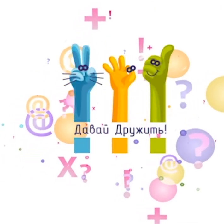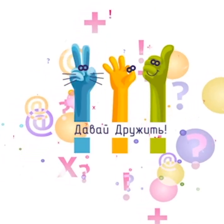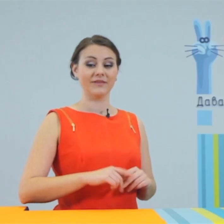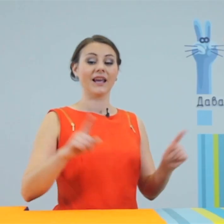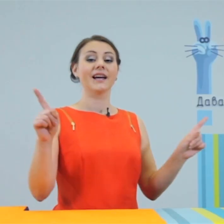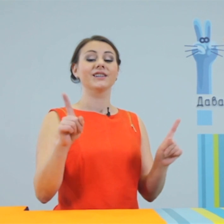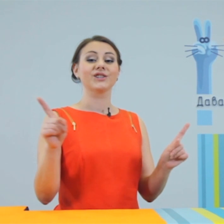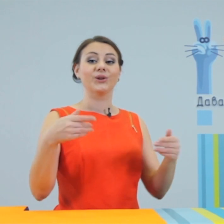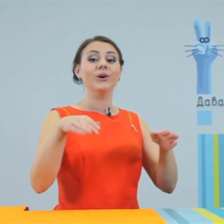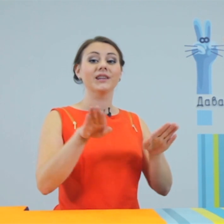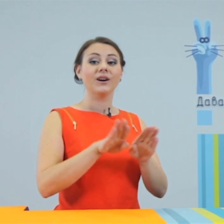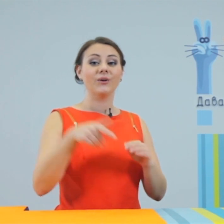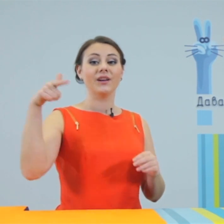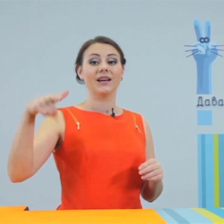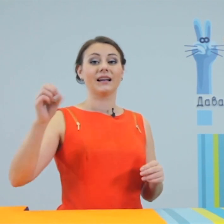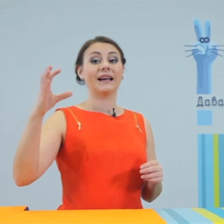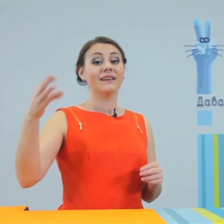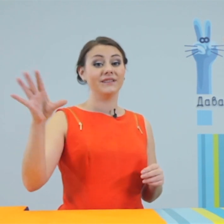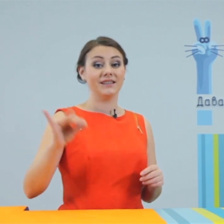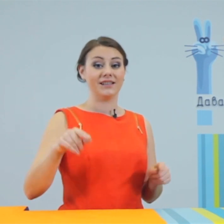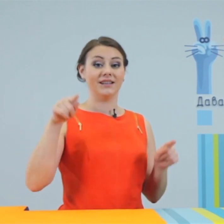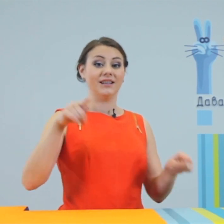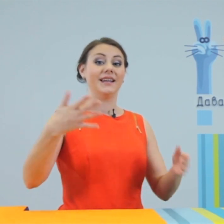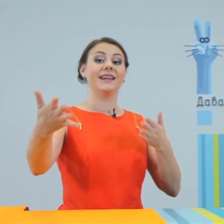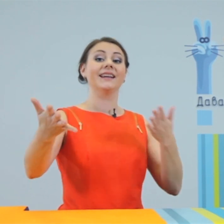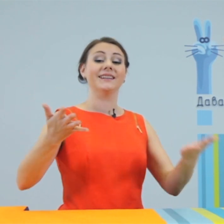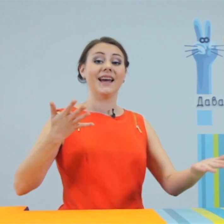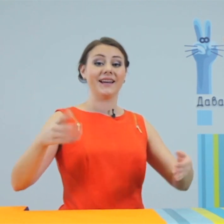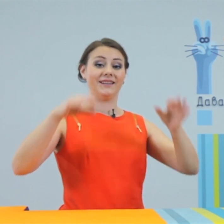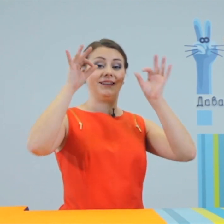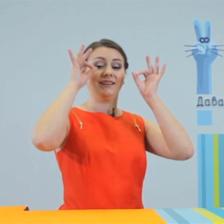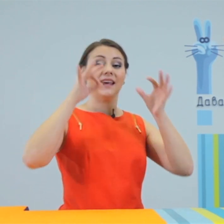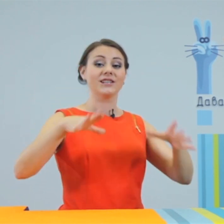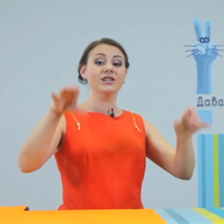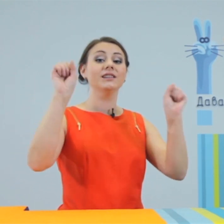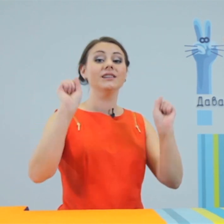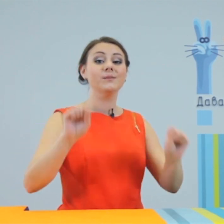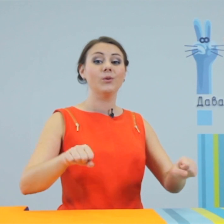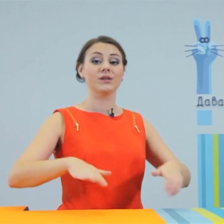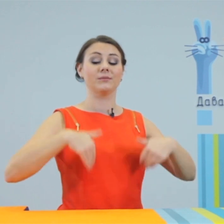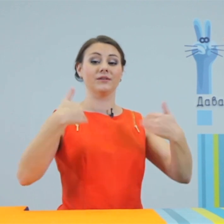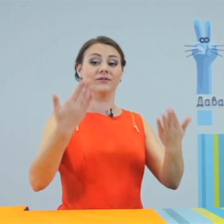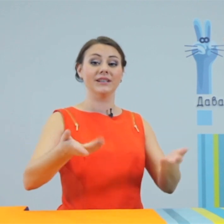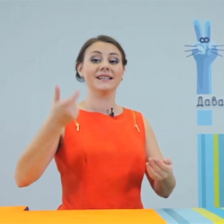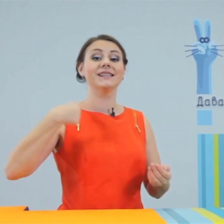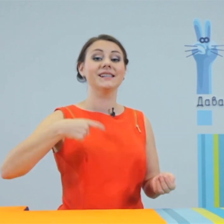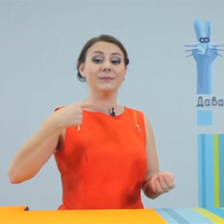Граффити такое граффити? Это яркий, неожиданный способ выразить себя,